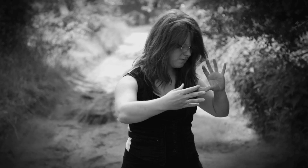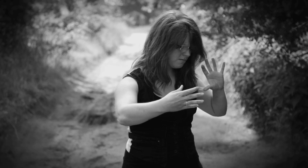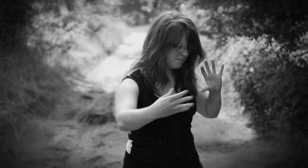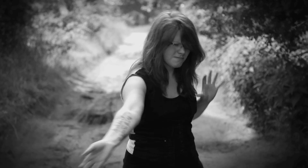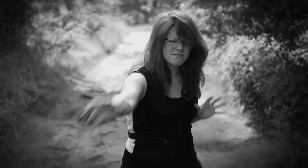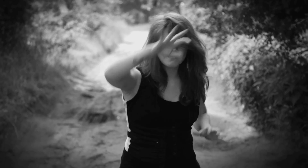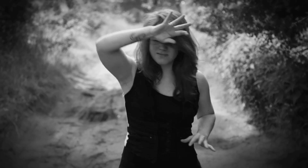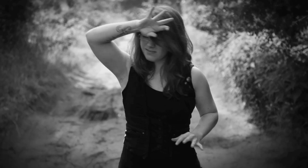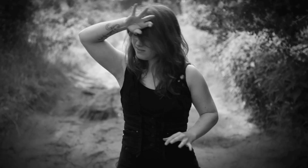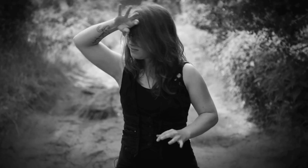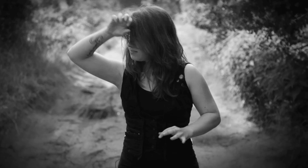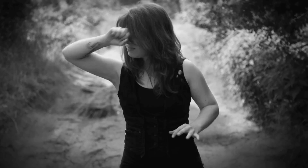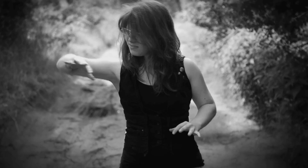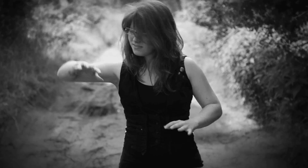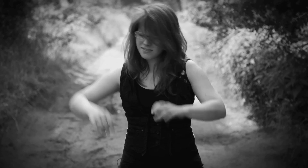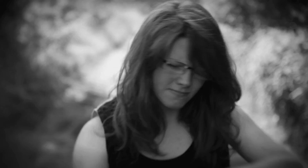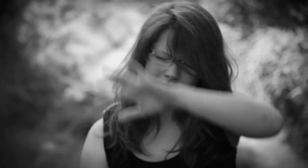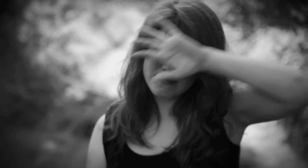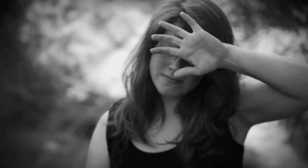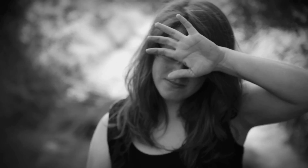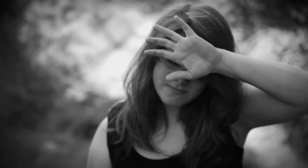Systematisch jeden Gedanken an dich und zerdrücken